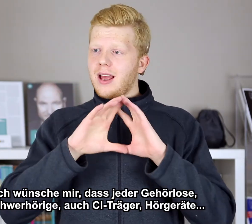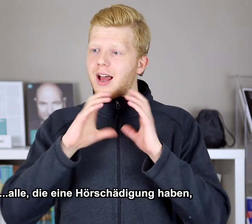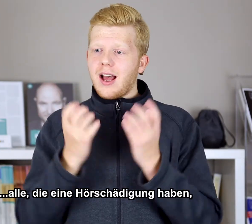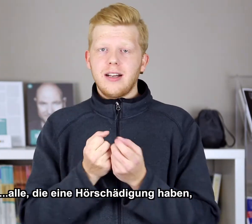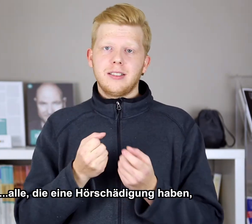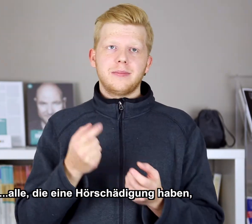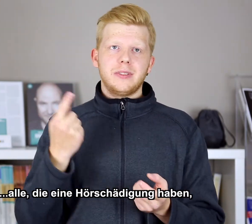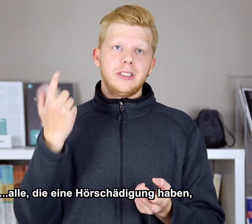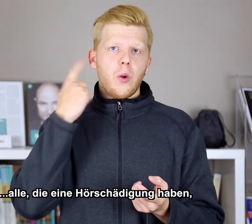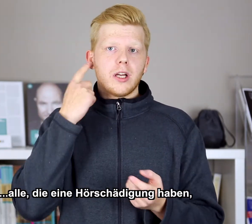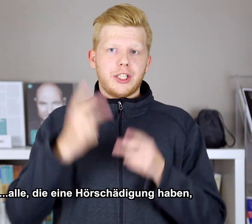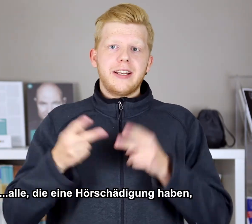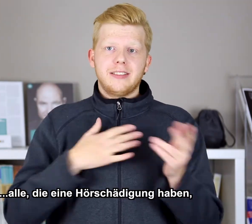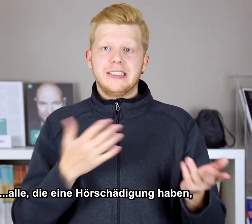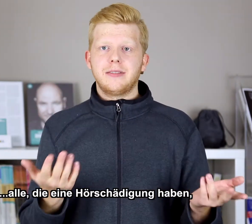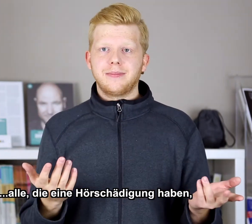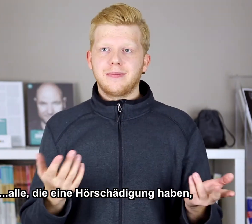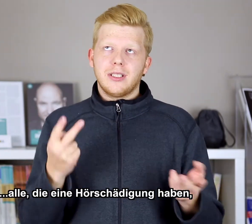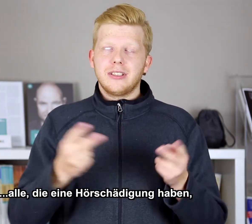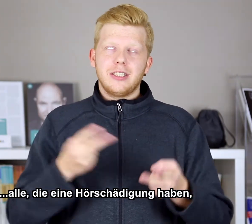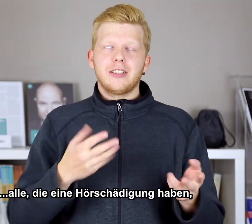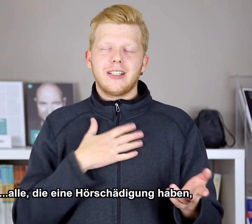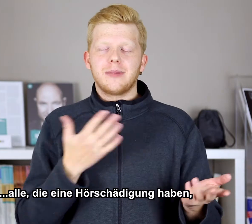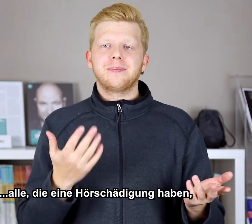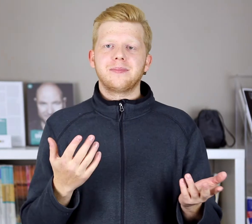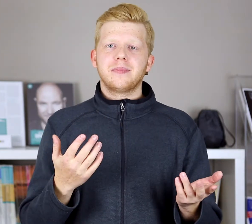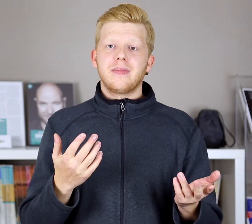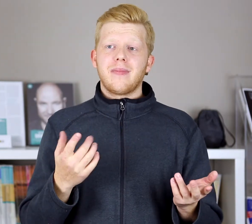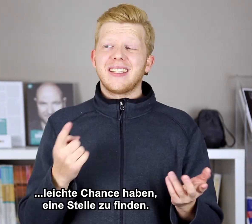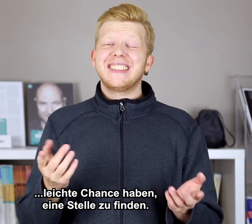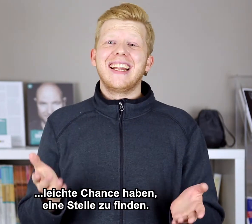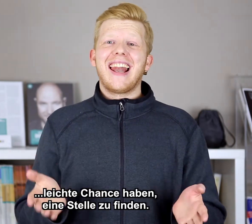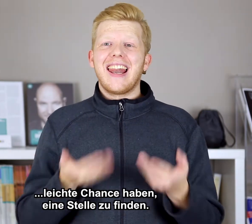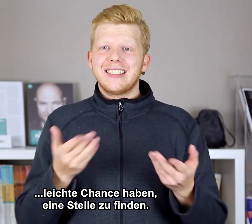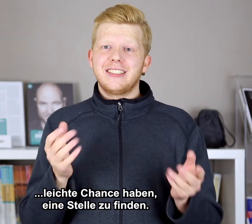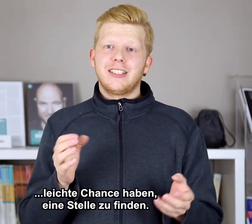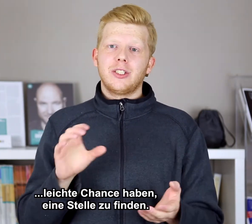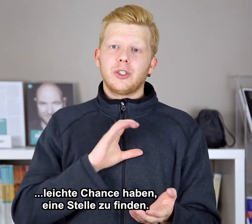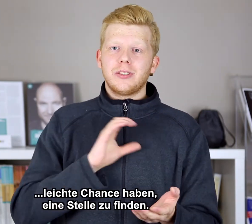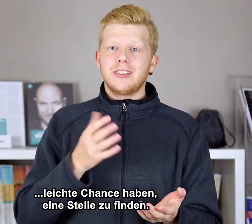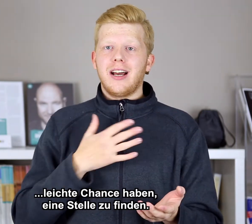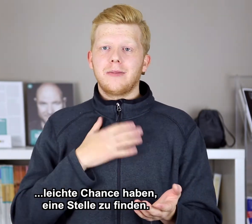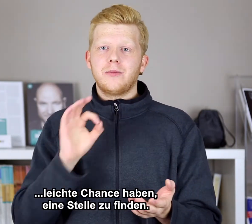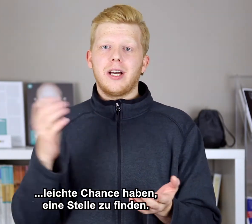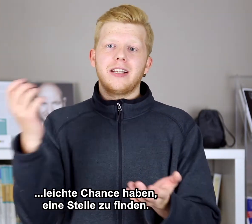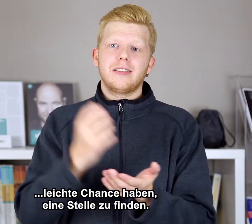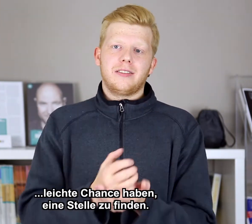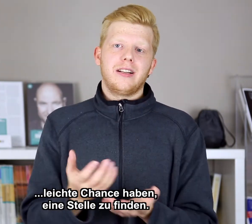alle, die Hörschädig sind, also das hessischen Namen, dass die leichte Chancen haben, für eine Stelle